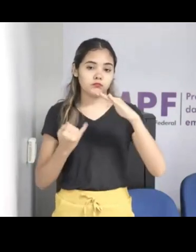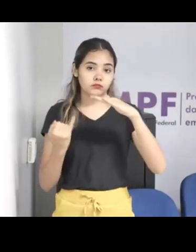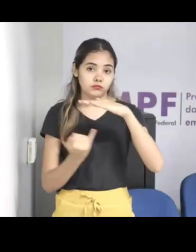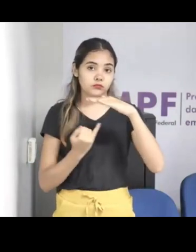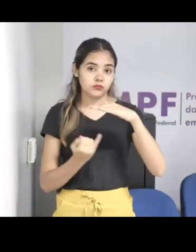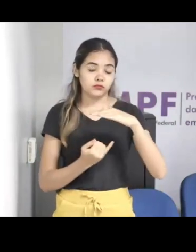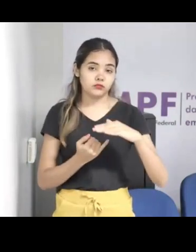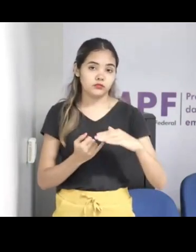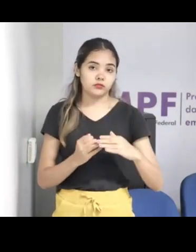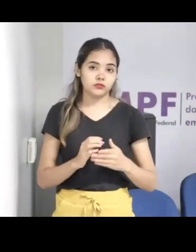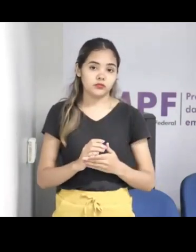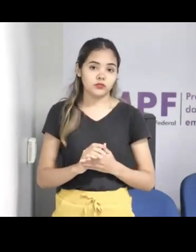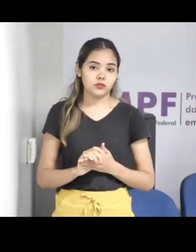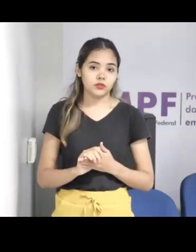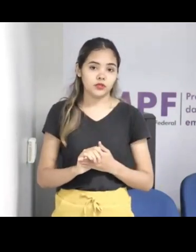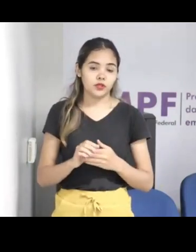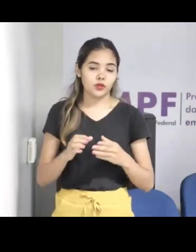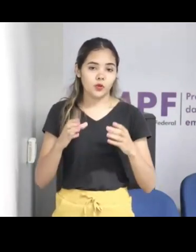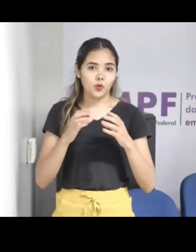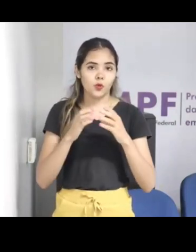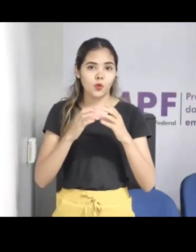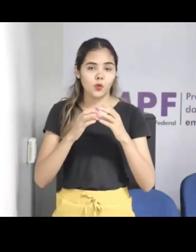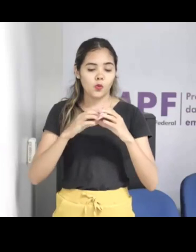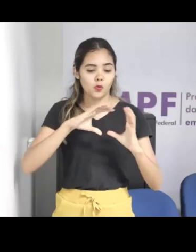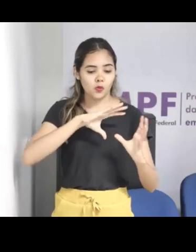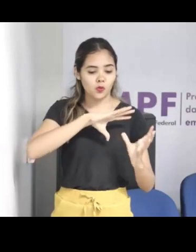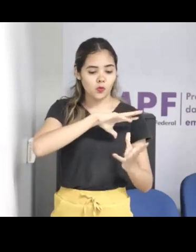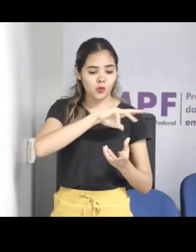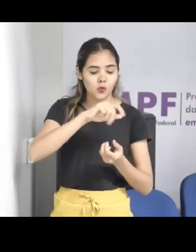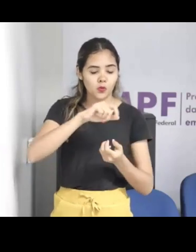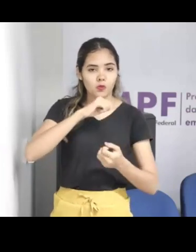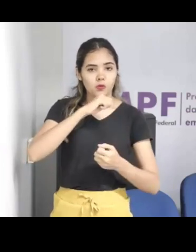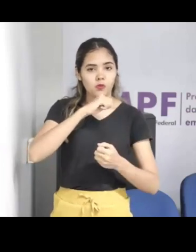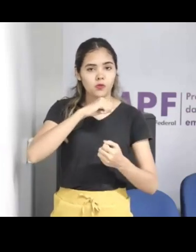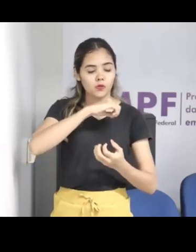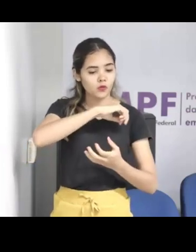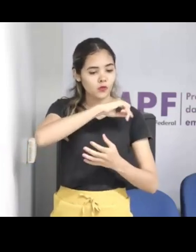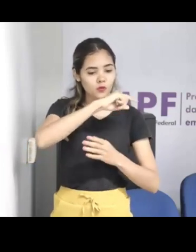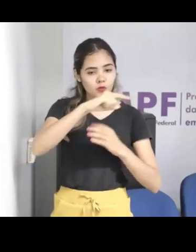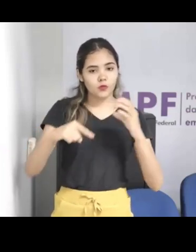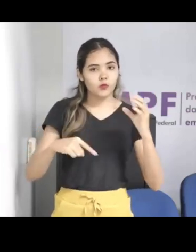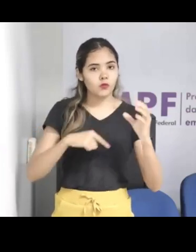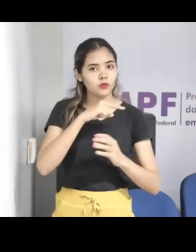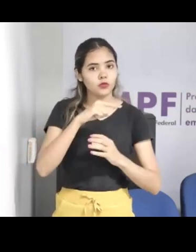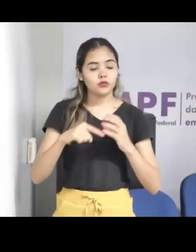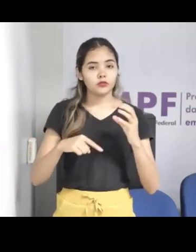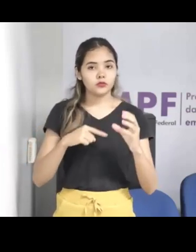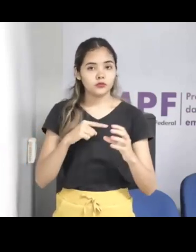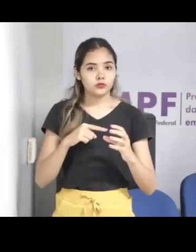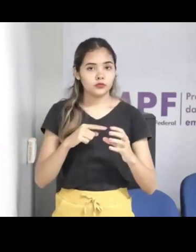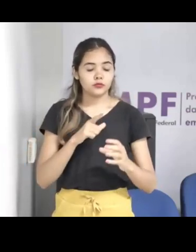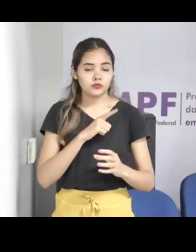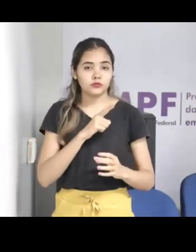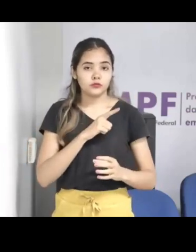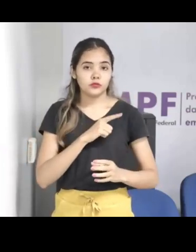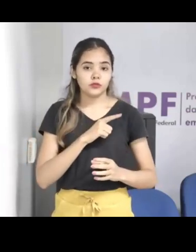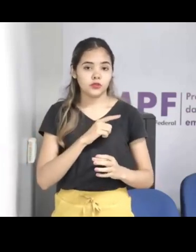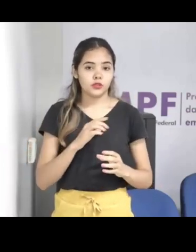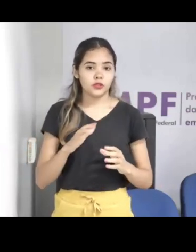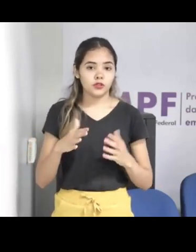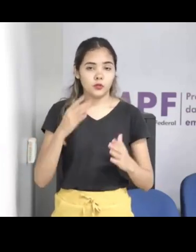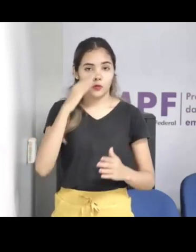Ela foi criada lá em 1938, antes da ONU, e no Brasil ela foi criada em 1966.